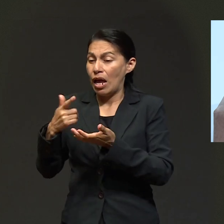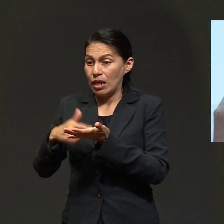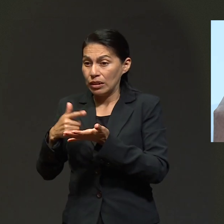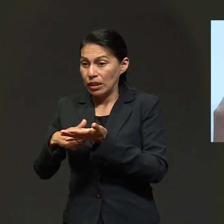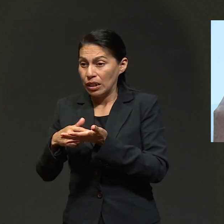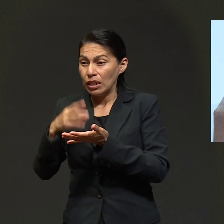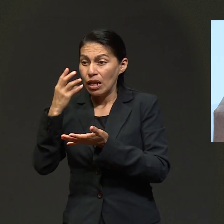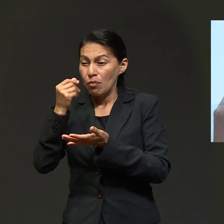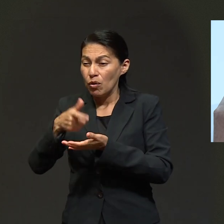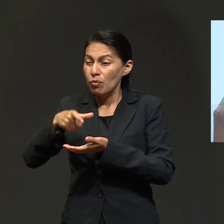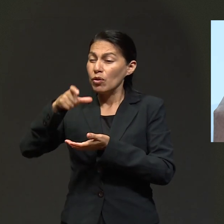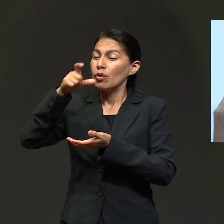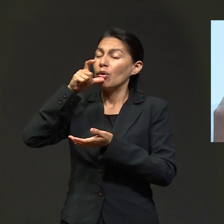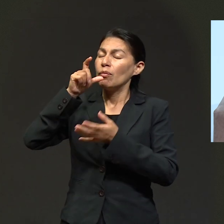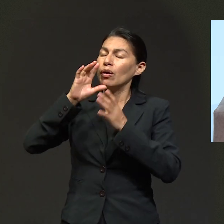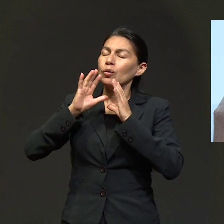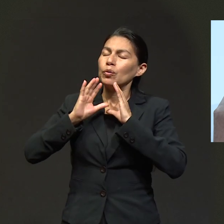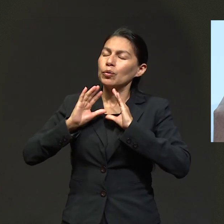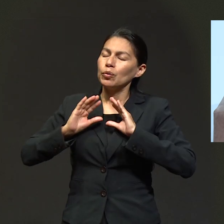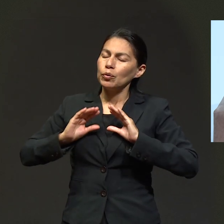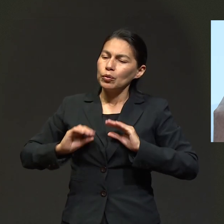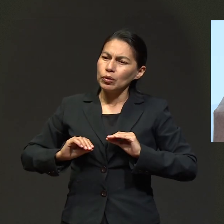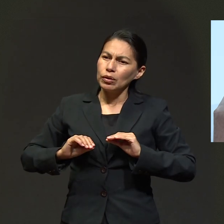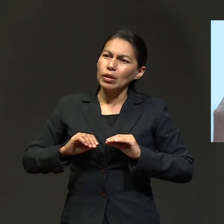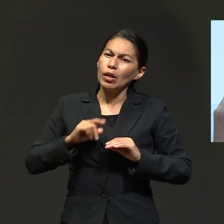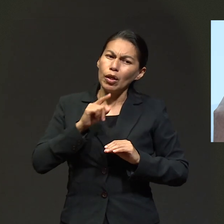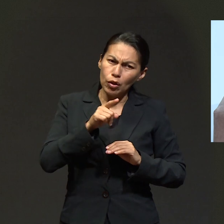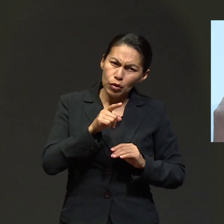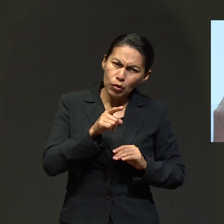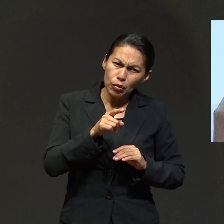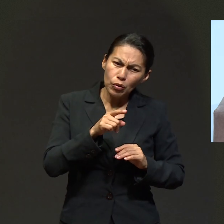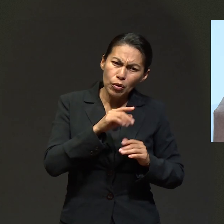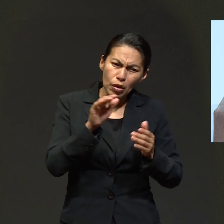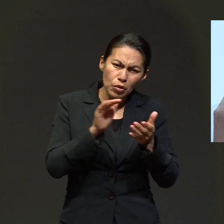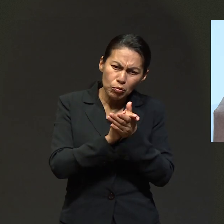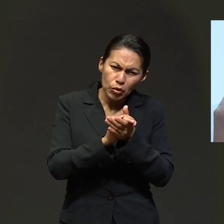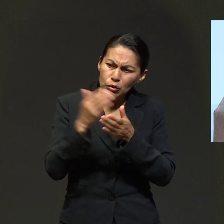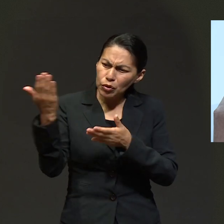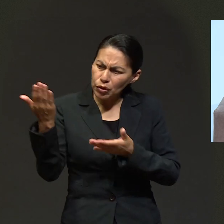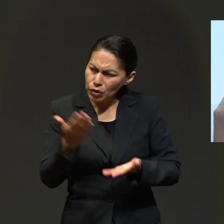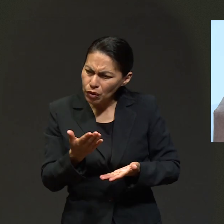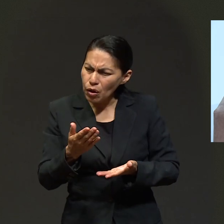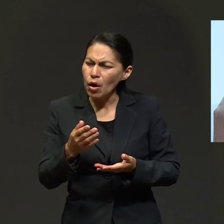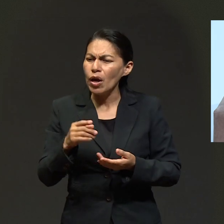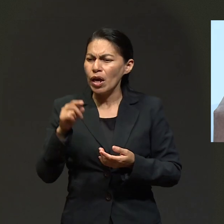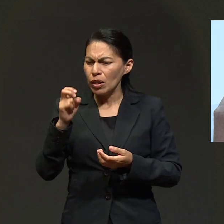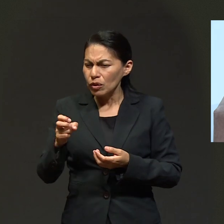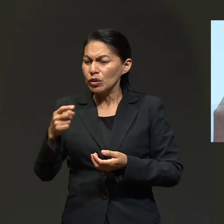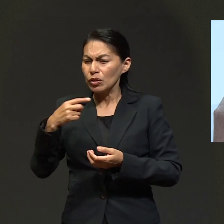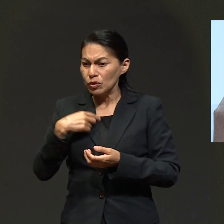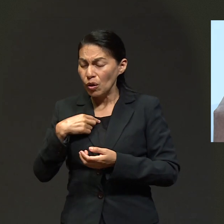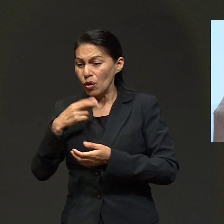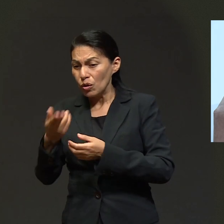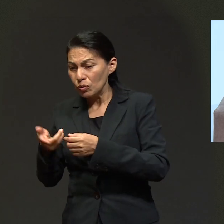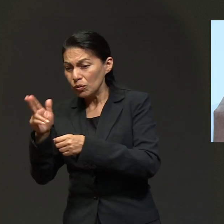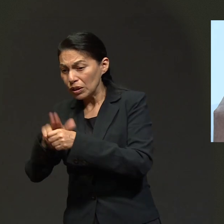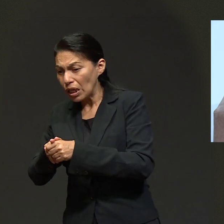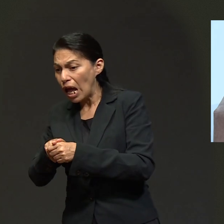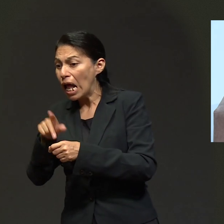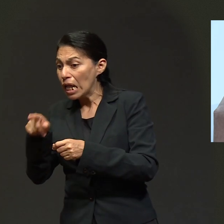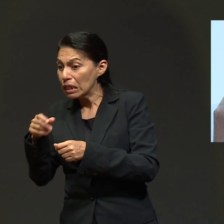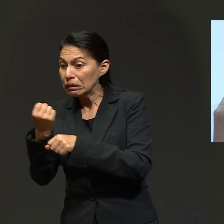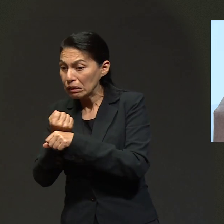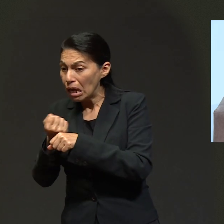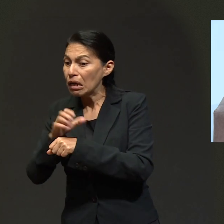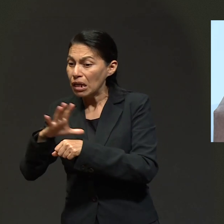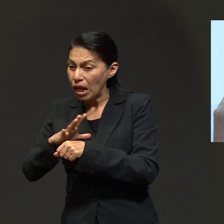vida para que yo esperara a mi esposo. Mi esposo me ha traído al IMSS, ya tenía la sangre. Estoy segura que tú quieres que yo viva y que todo sea